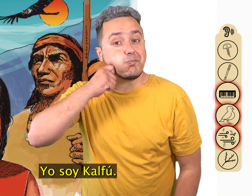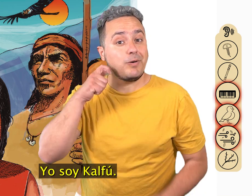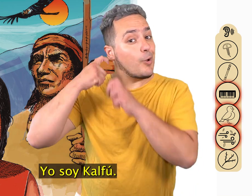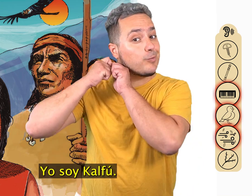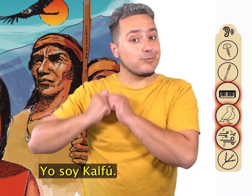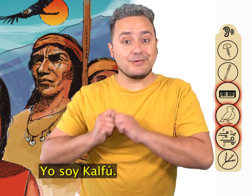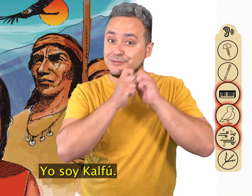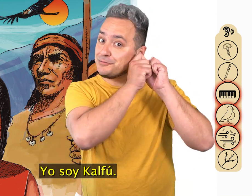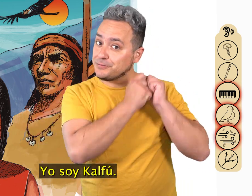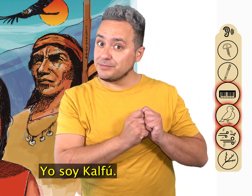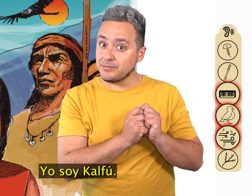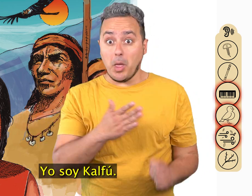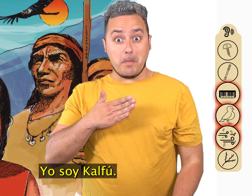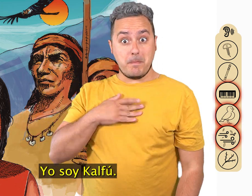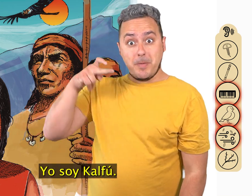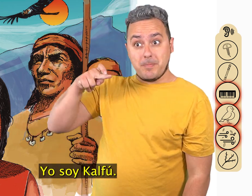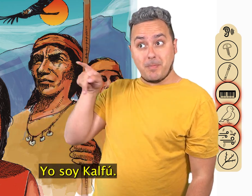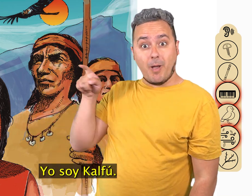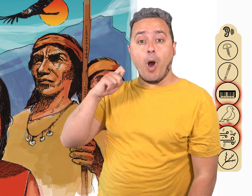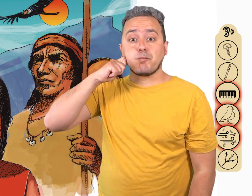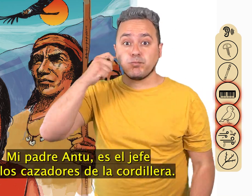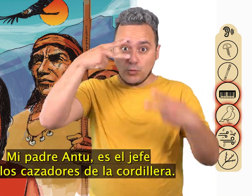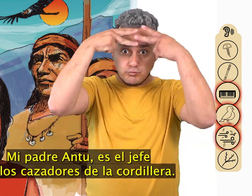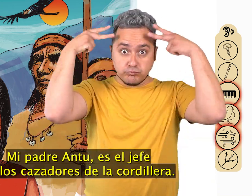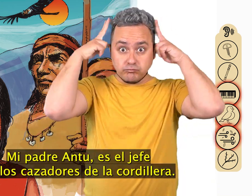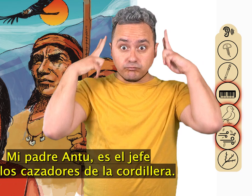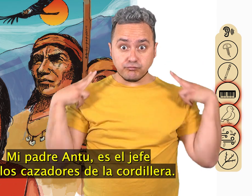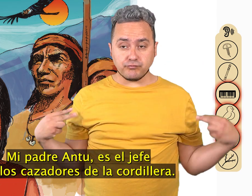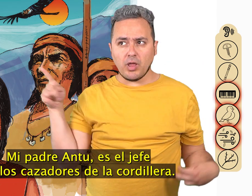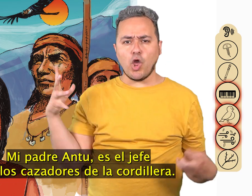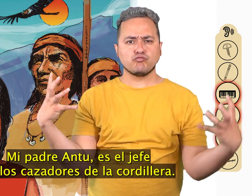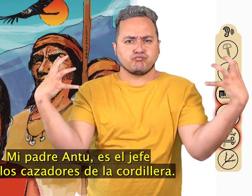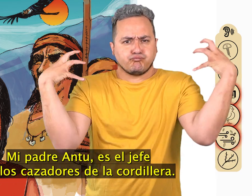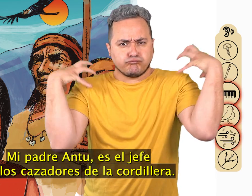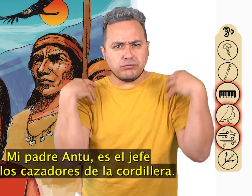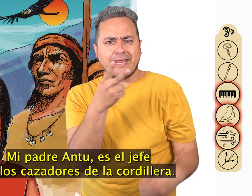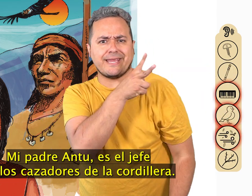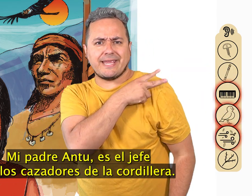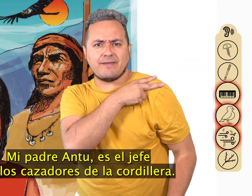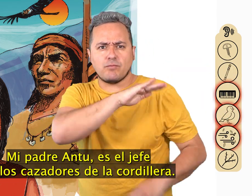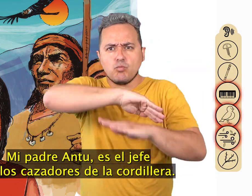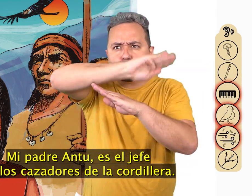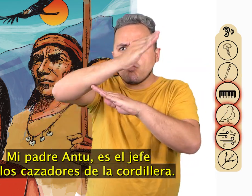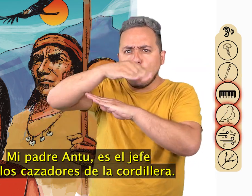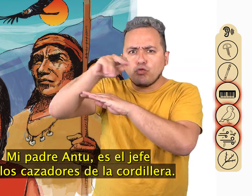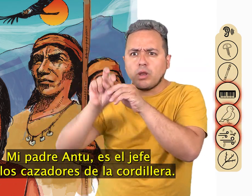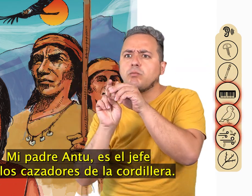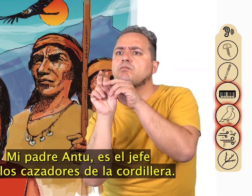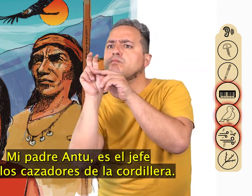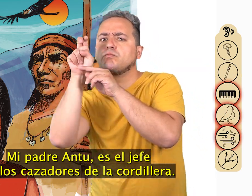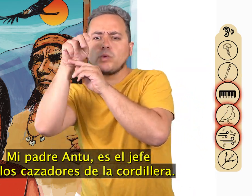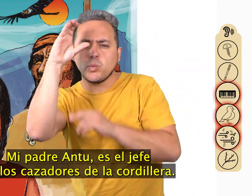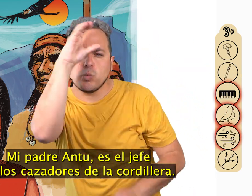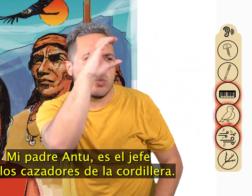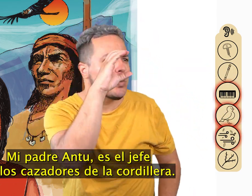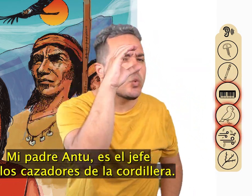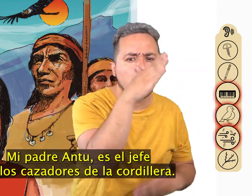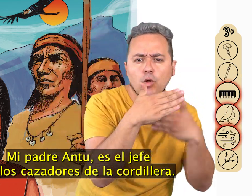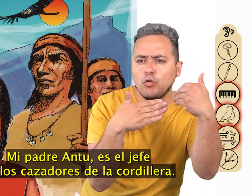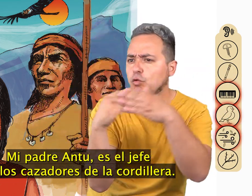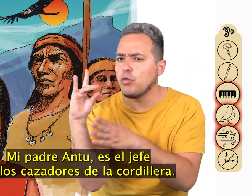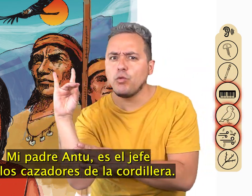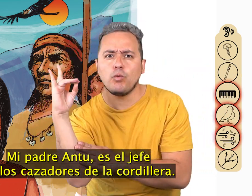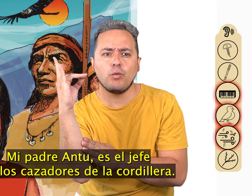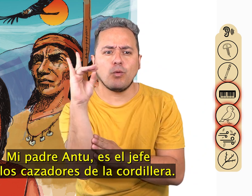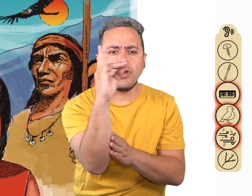Yo soy Calfú. Mi padre, Antú, es el jefe de los cazadores de